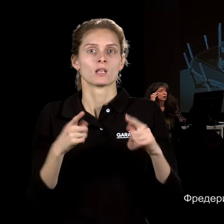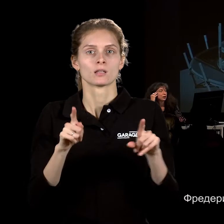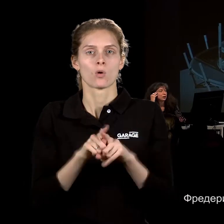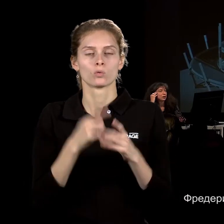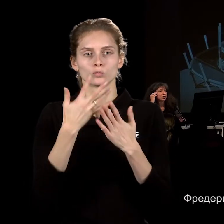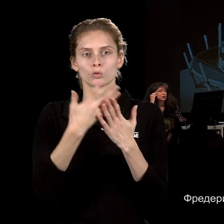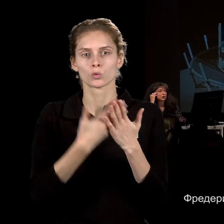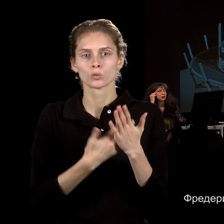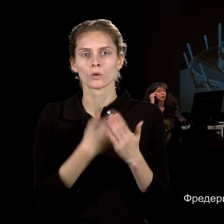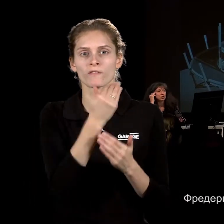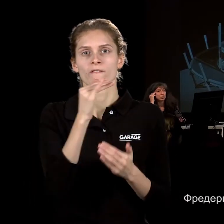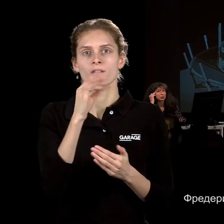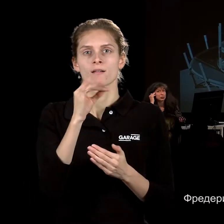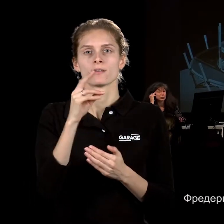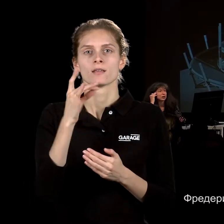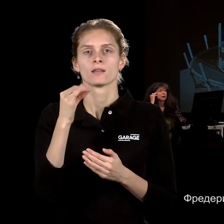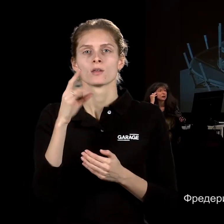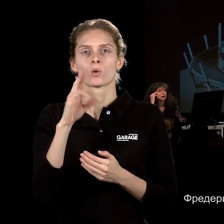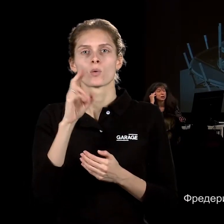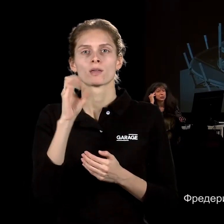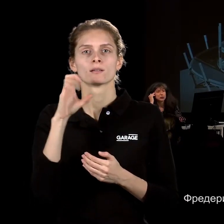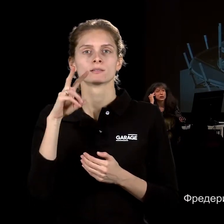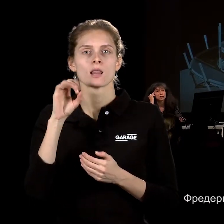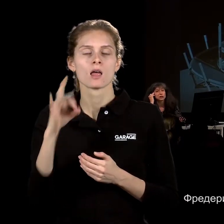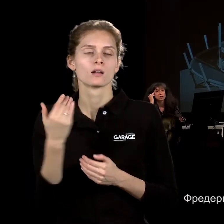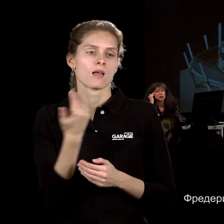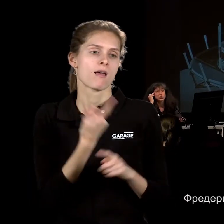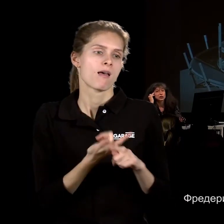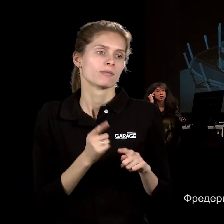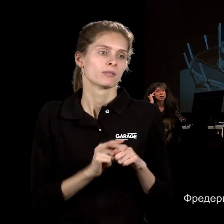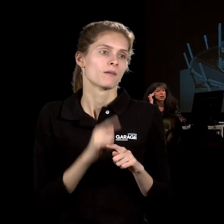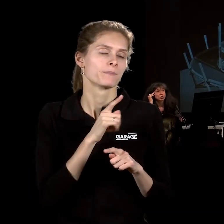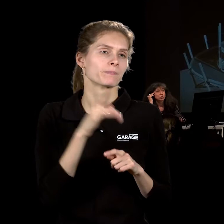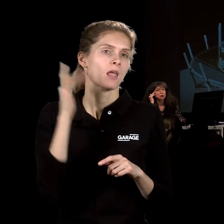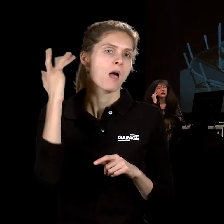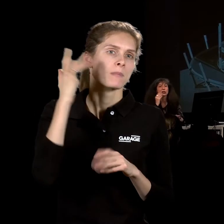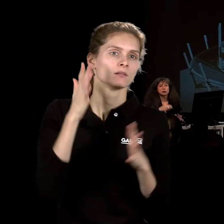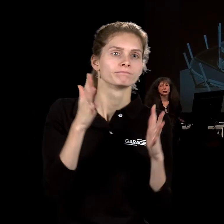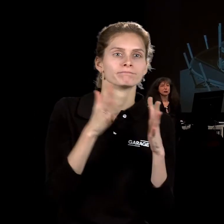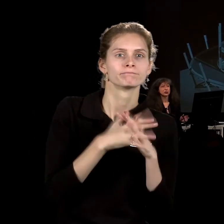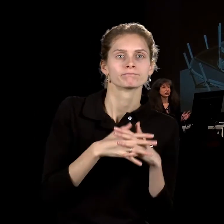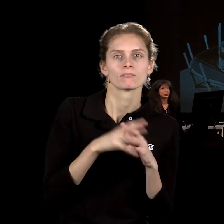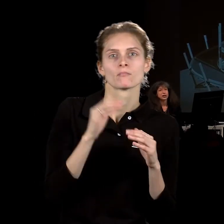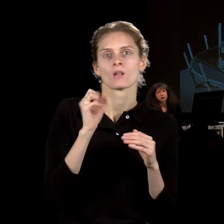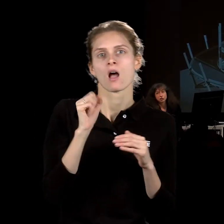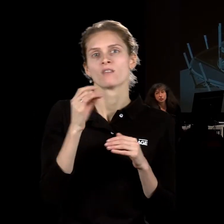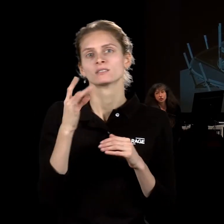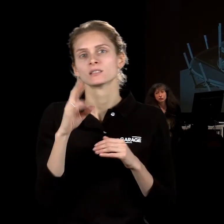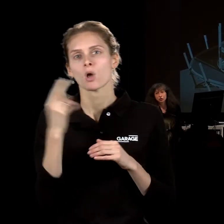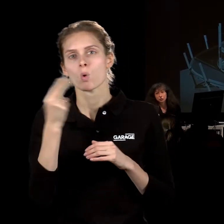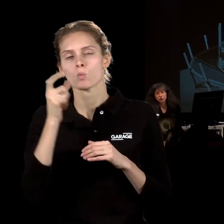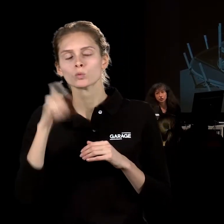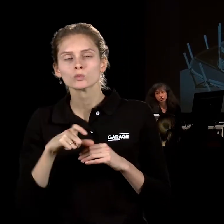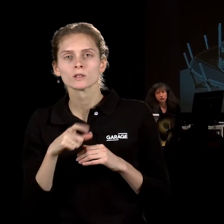структуру Фредерика Кеслера, это австрийско-американский архитектор и дизайнер